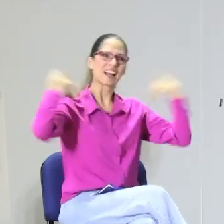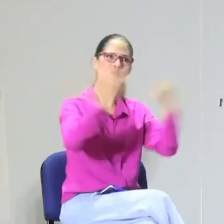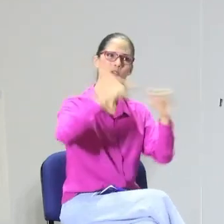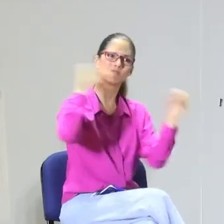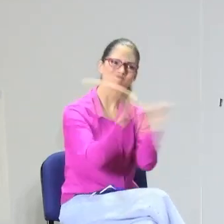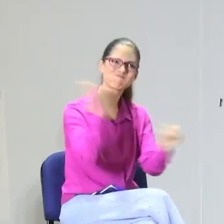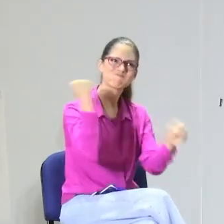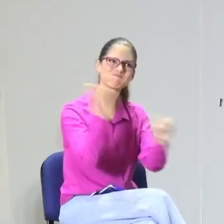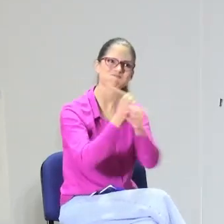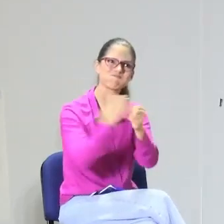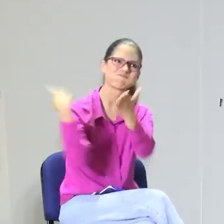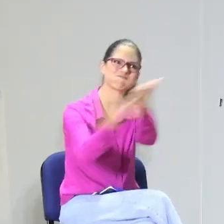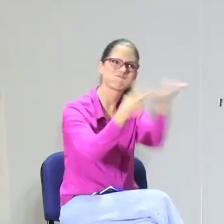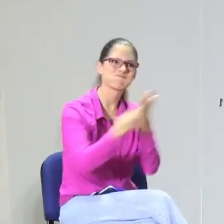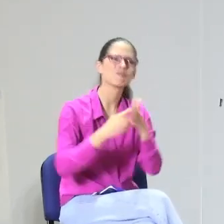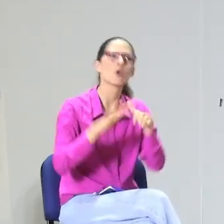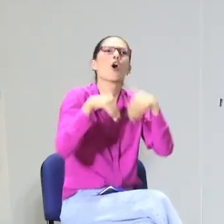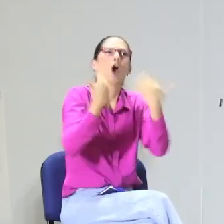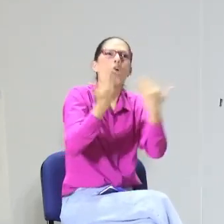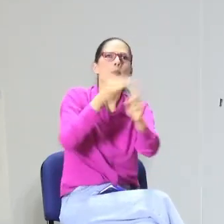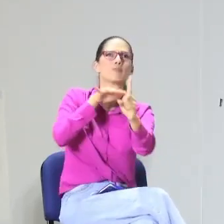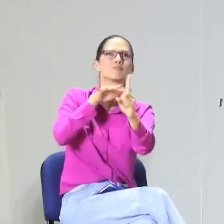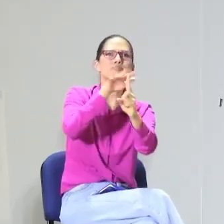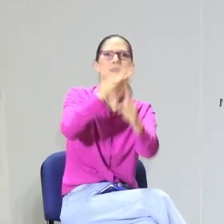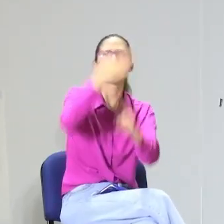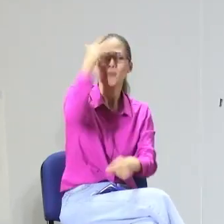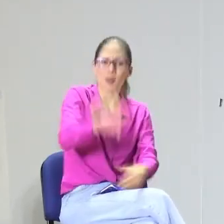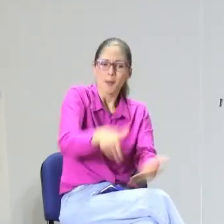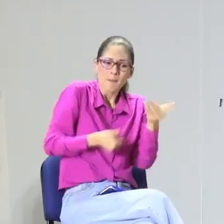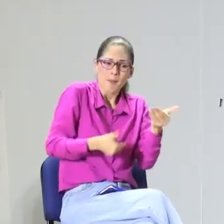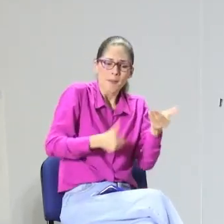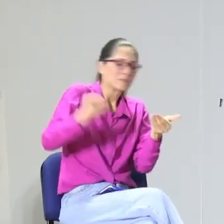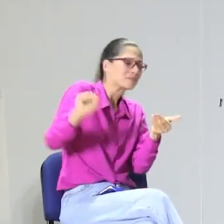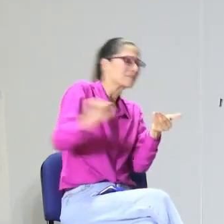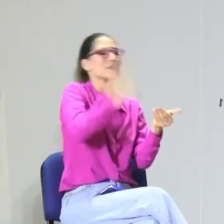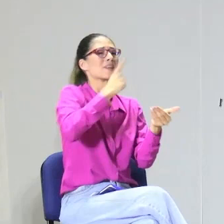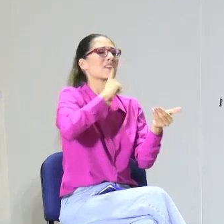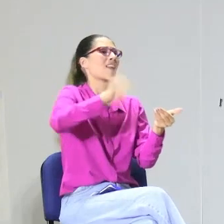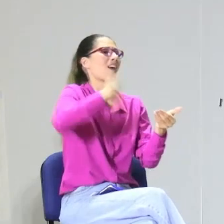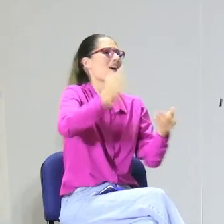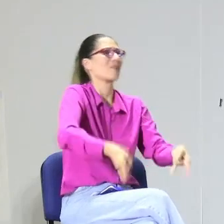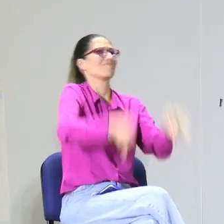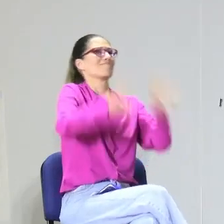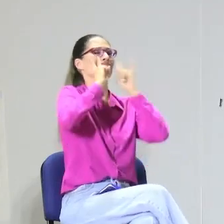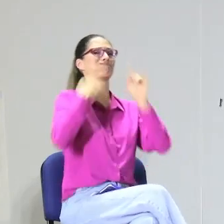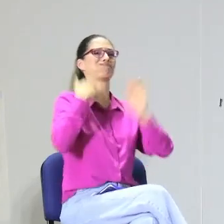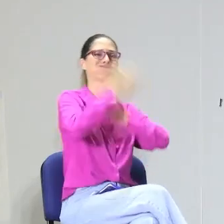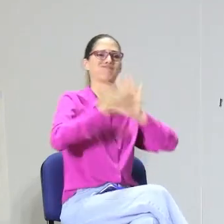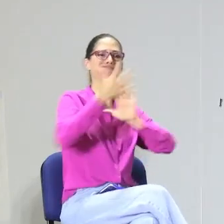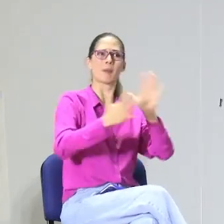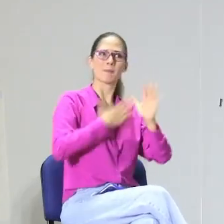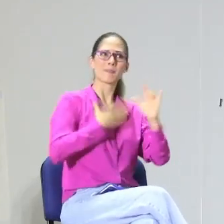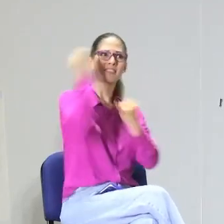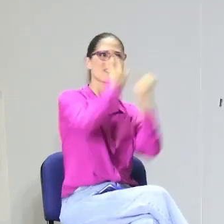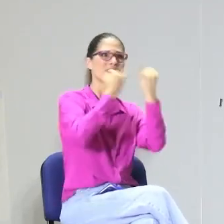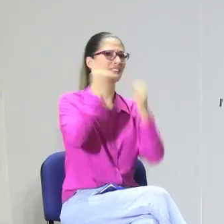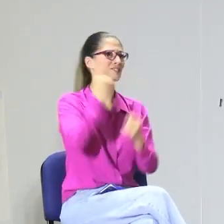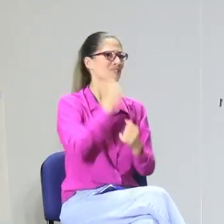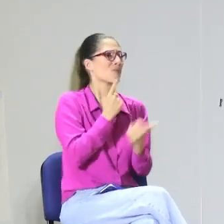es importante que Fenasco trabaje de la mano con el entorno de la salud para conversar acerca de, bueno, la primera lengua de los